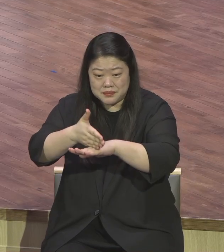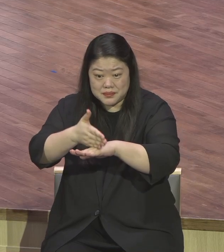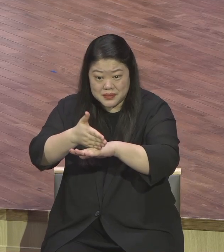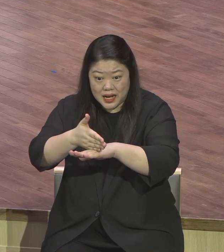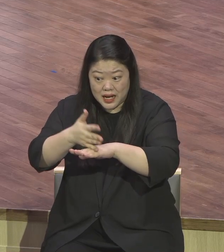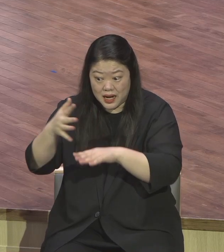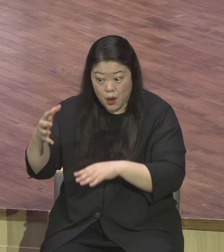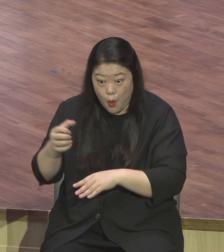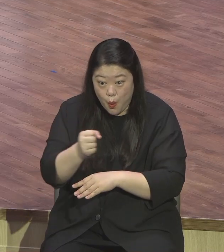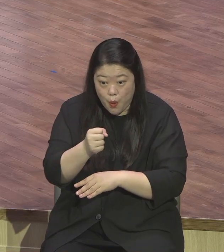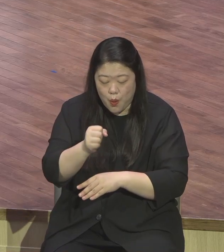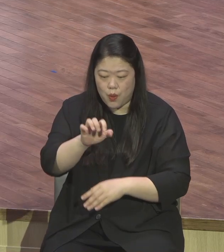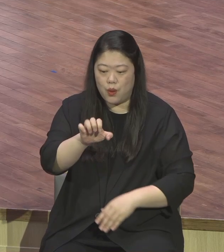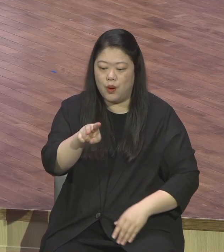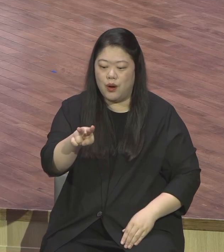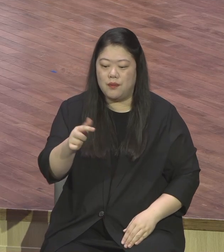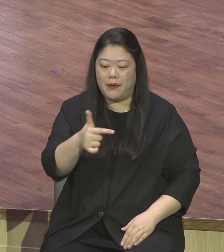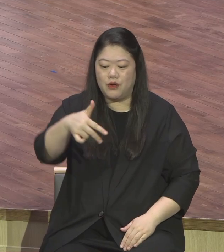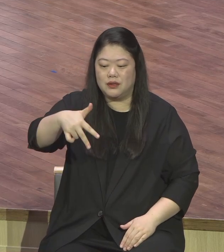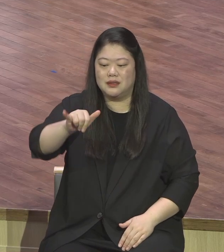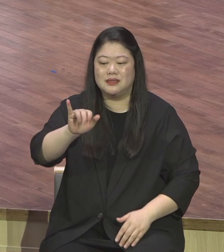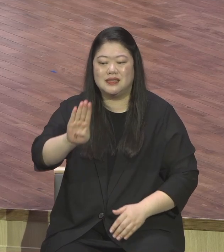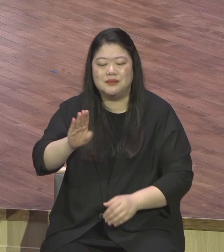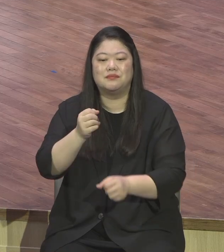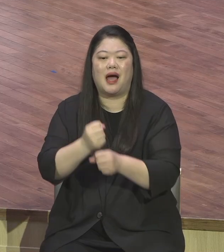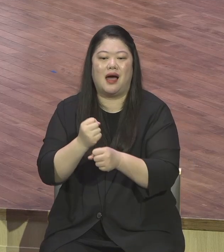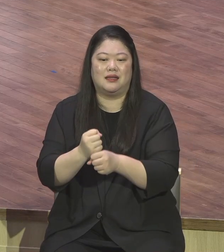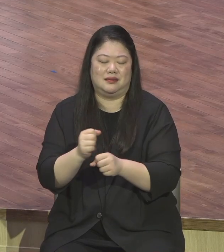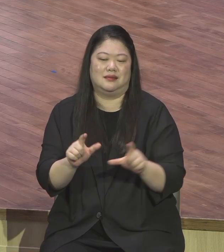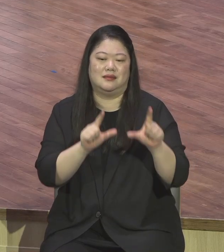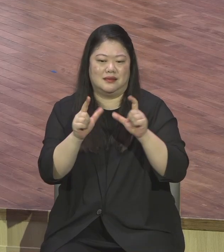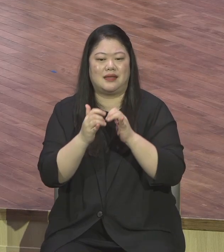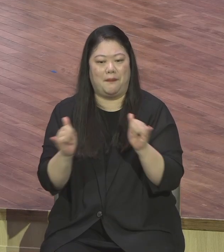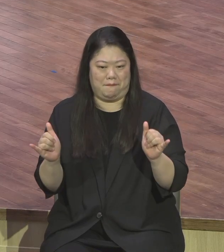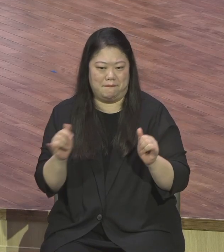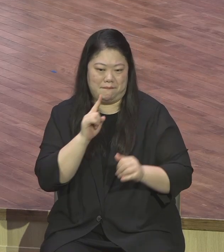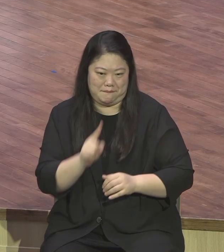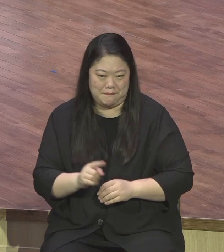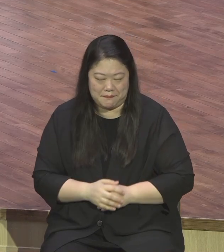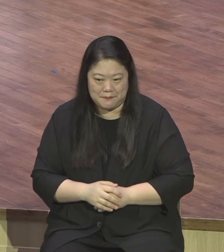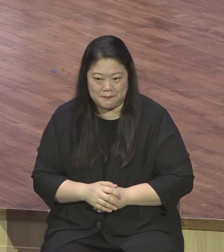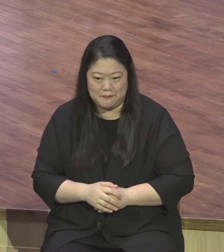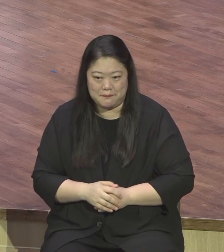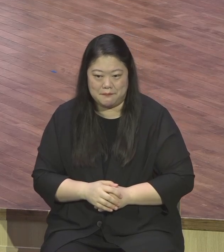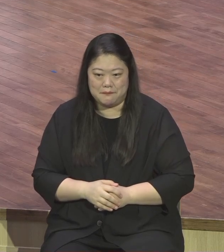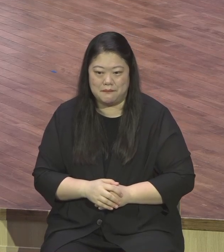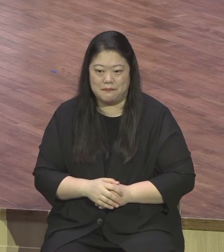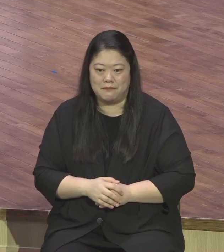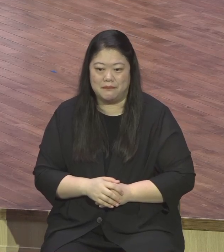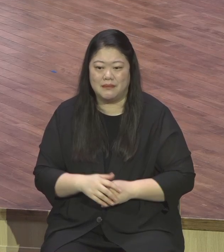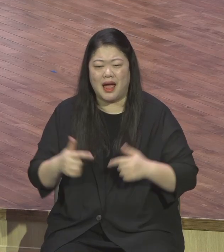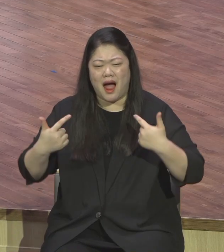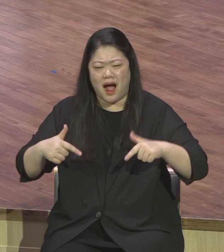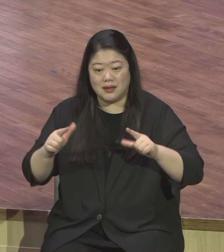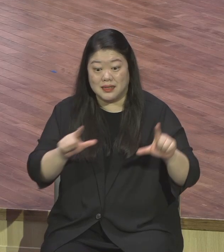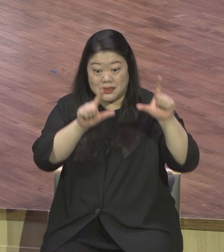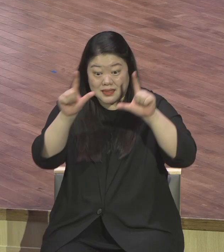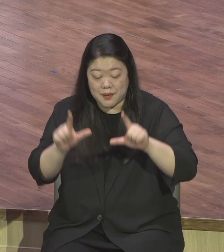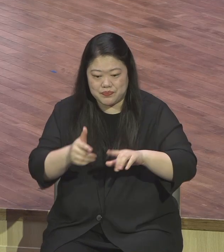것입니다 사도 바울은 오늘 본문을 통해서 이런 삶의 감사함을 넘치게 하는 삶이다